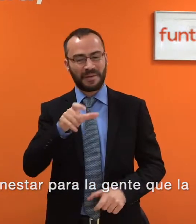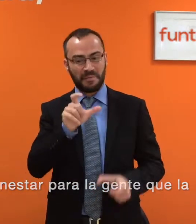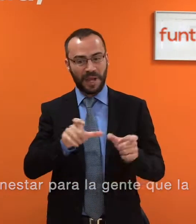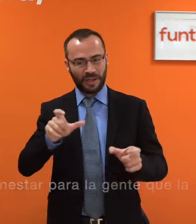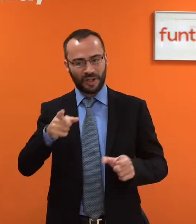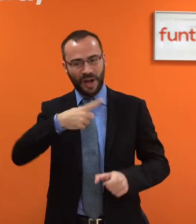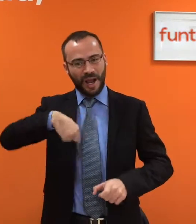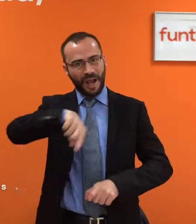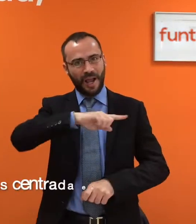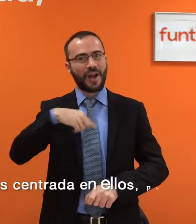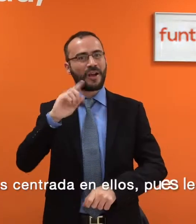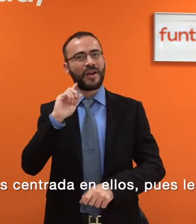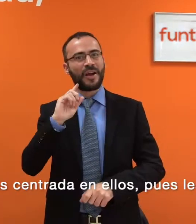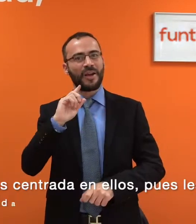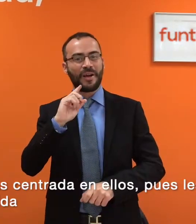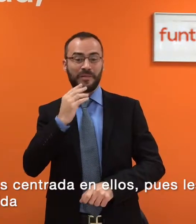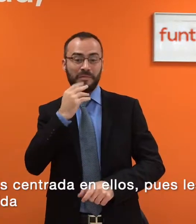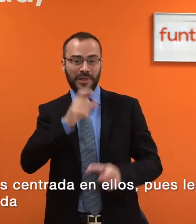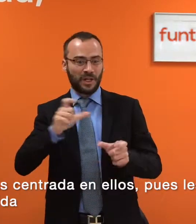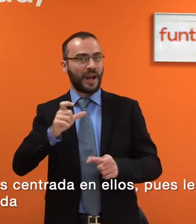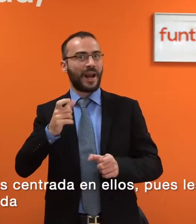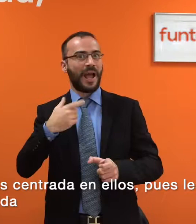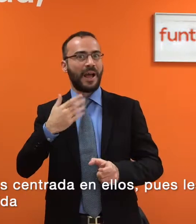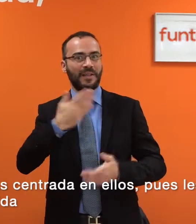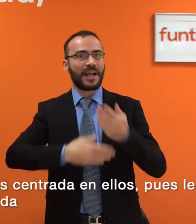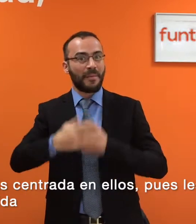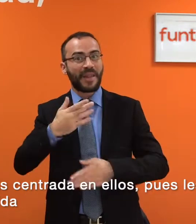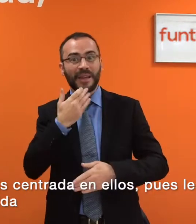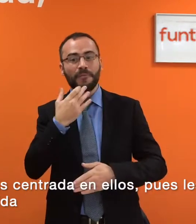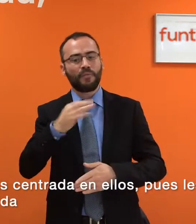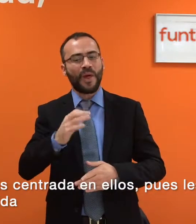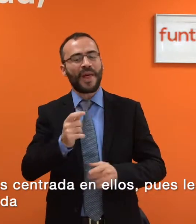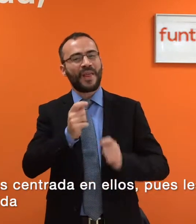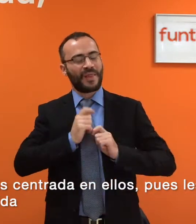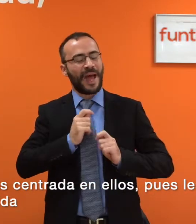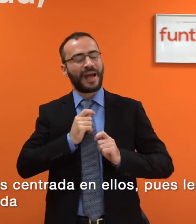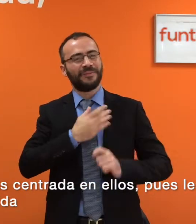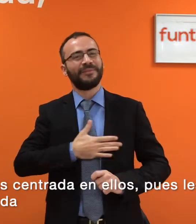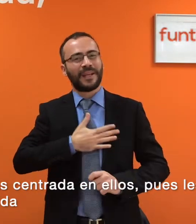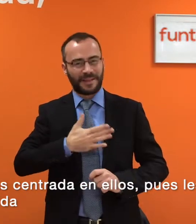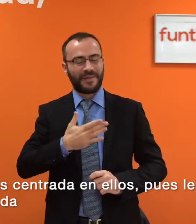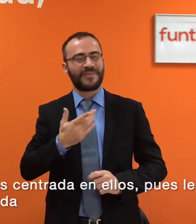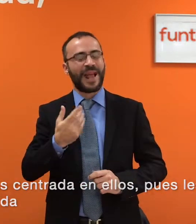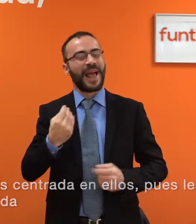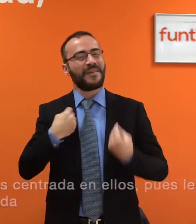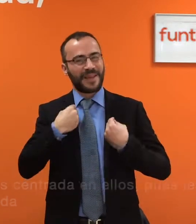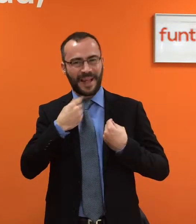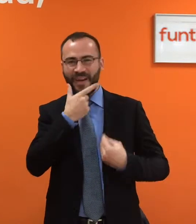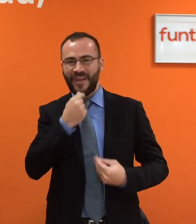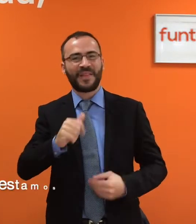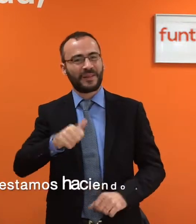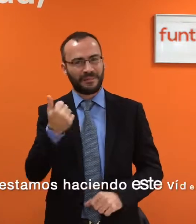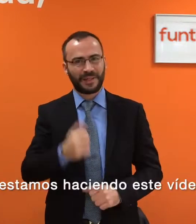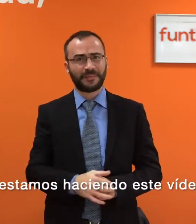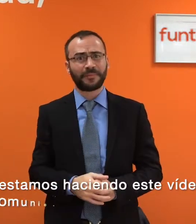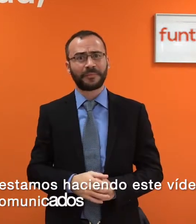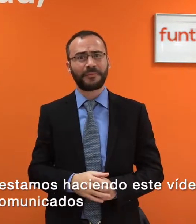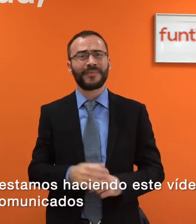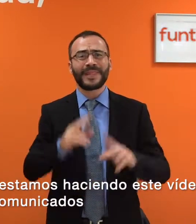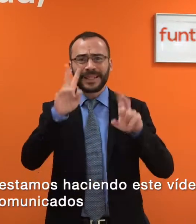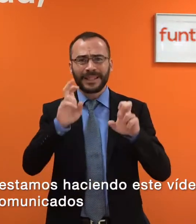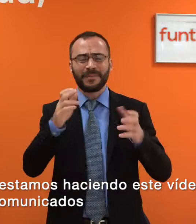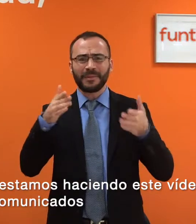recibe, porque una tecnología más centrada en ellos, pues les va a facilitar mucho más la vida. Y en concreto,